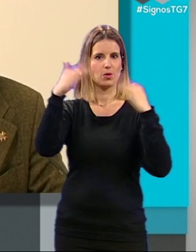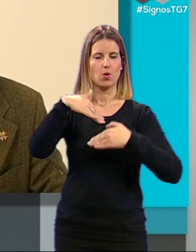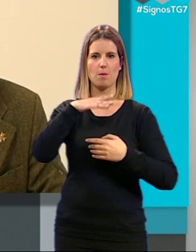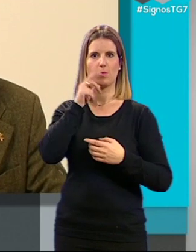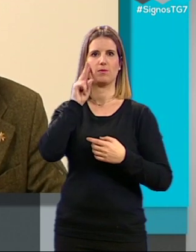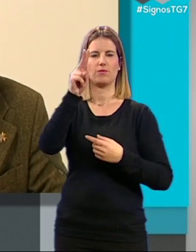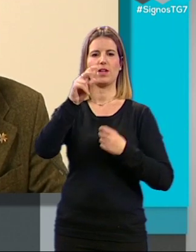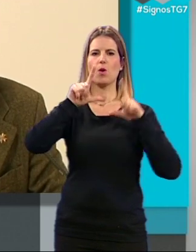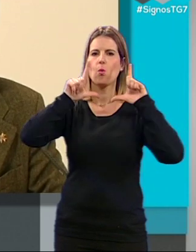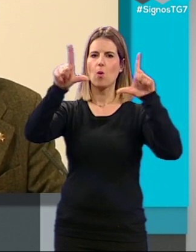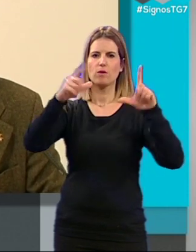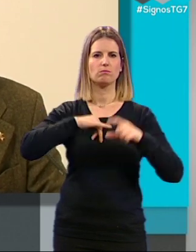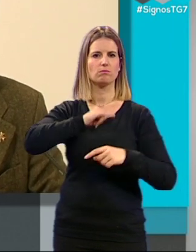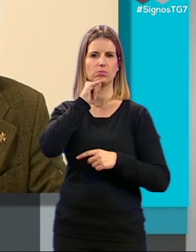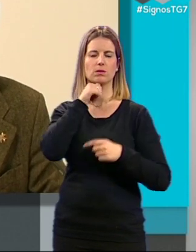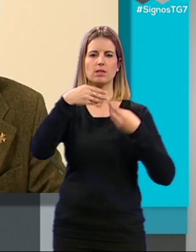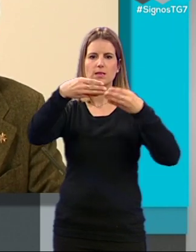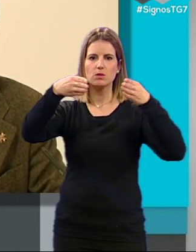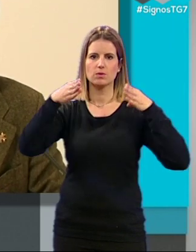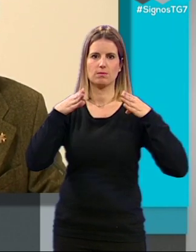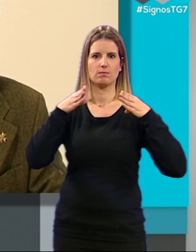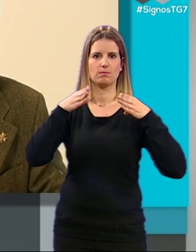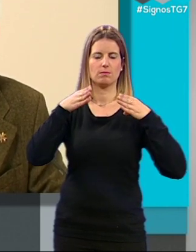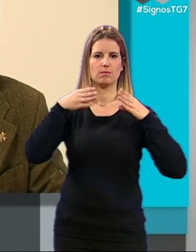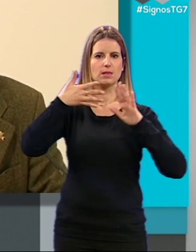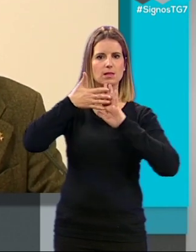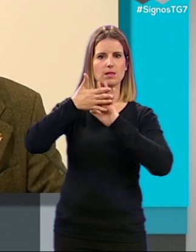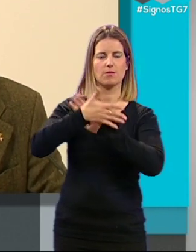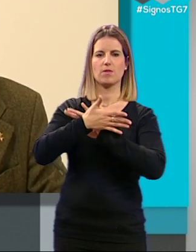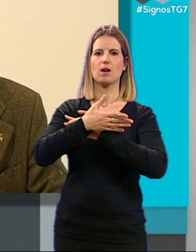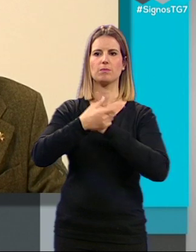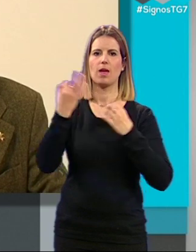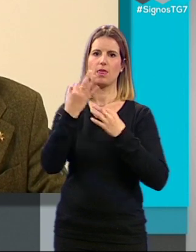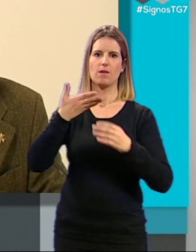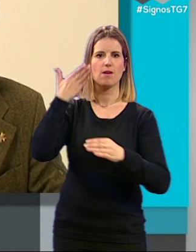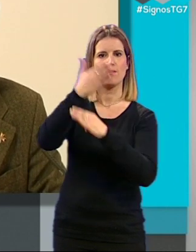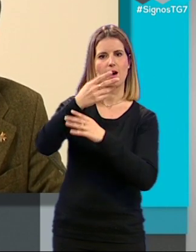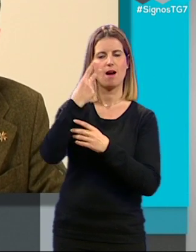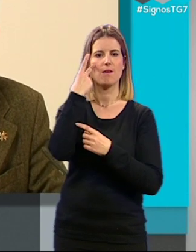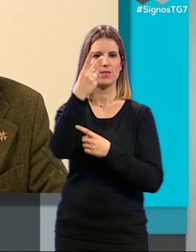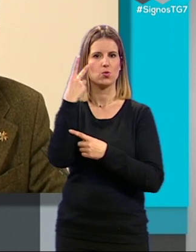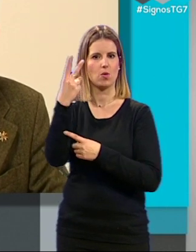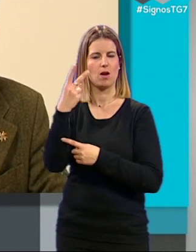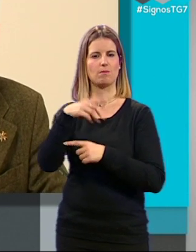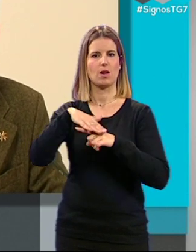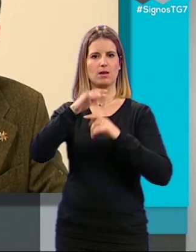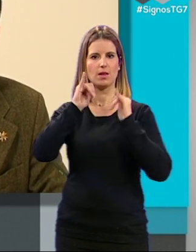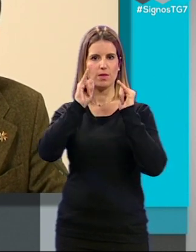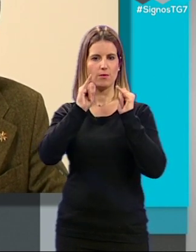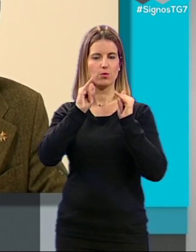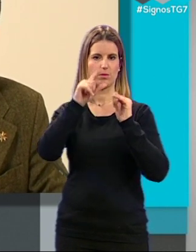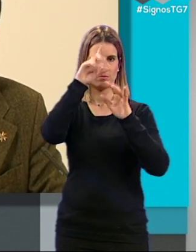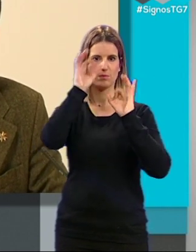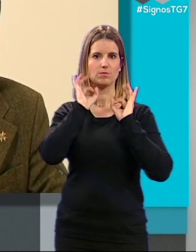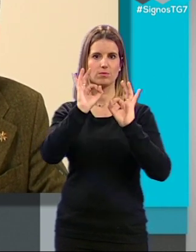es una exposición que lo que hace es invita a ser vista a ser disfrutada y